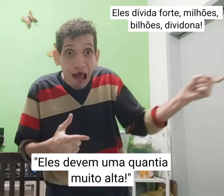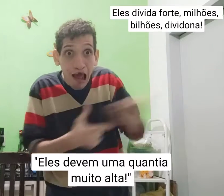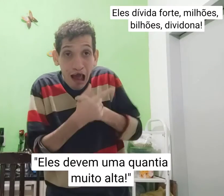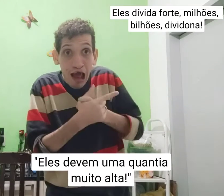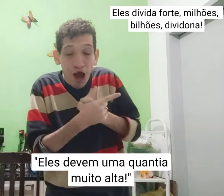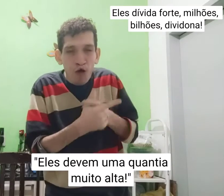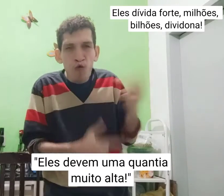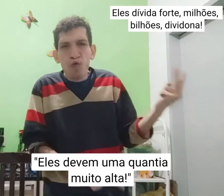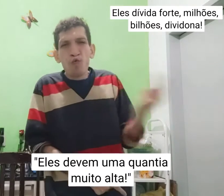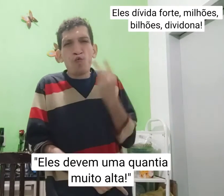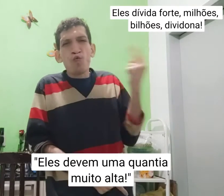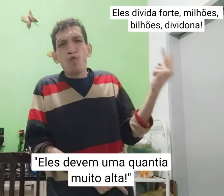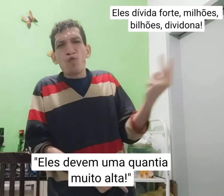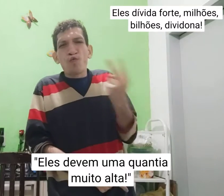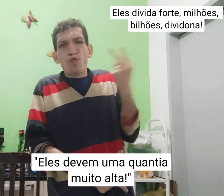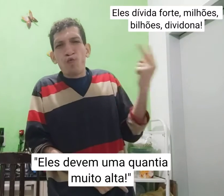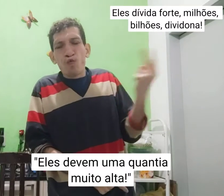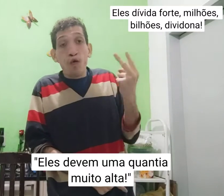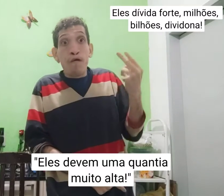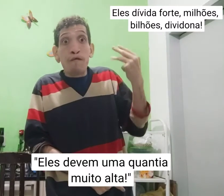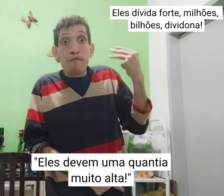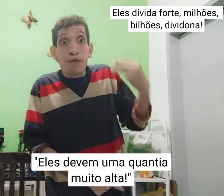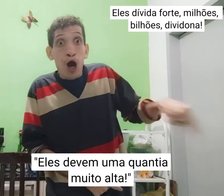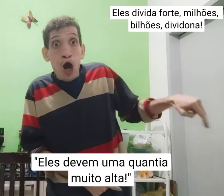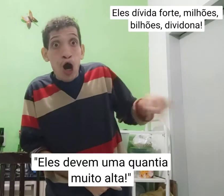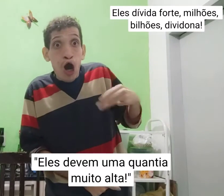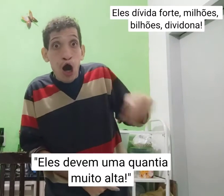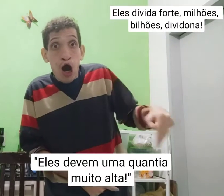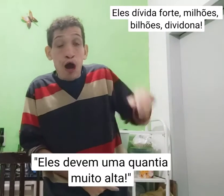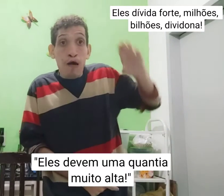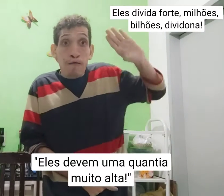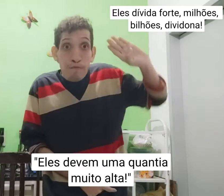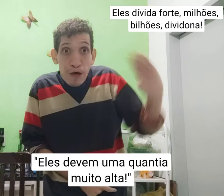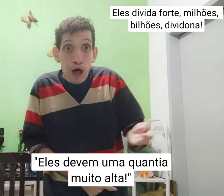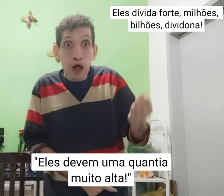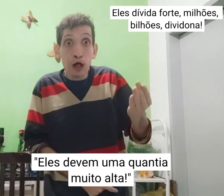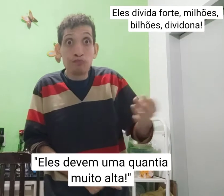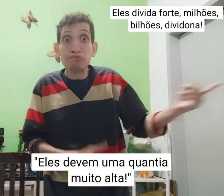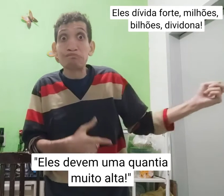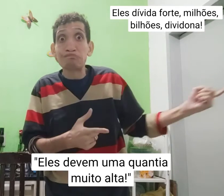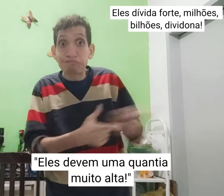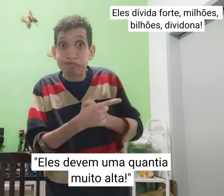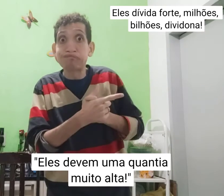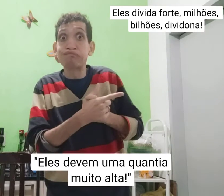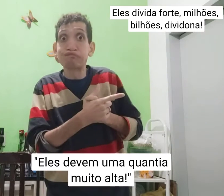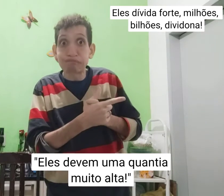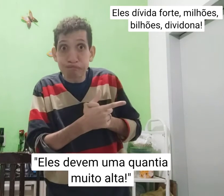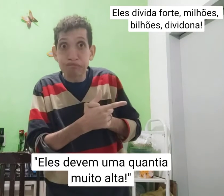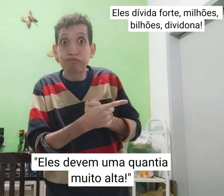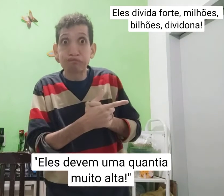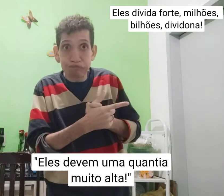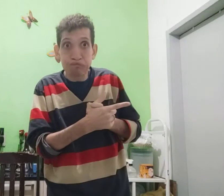Eles, dívida, porte Milhões, bilhões, dívida